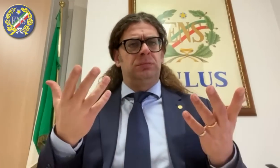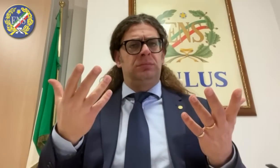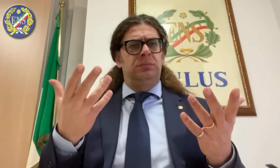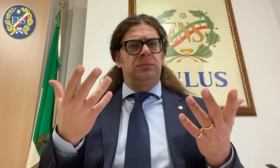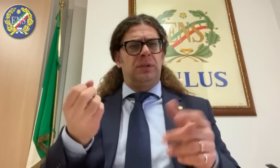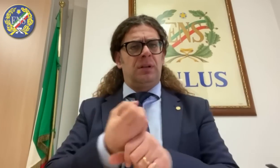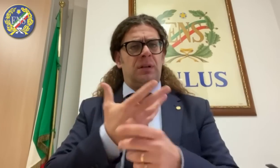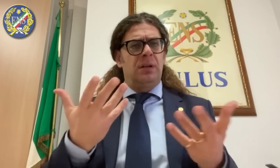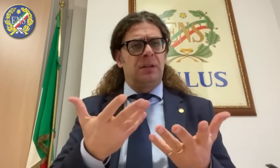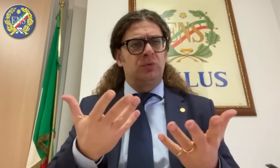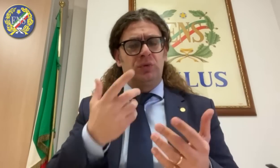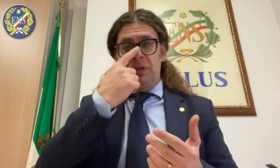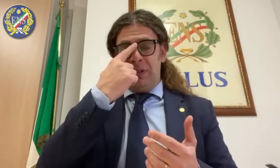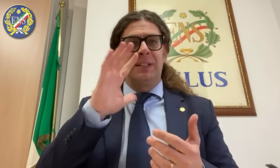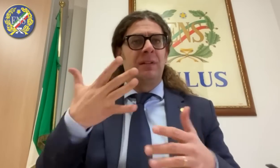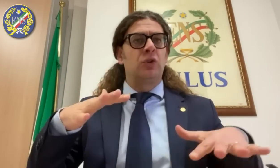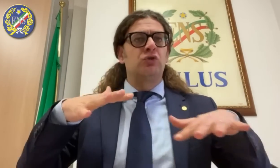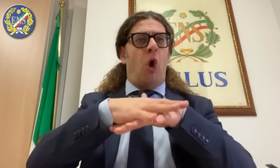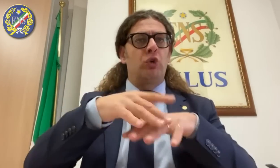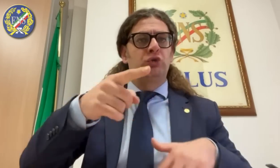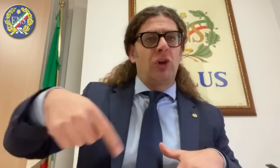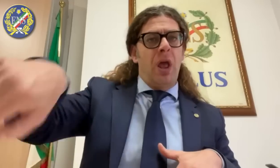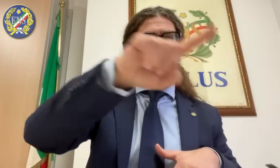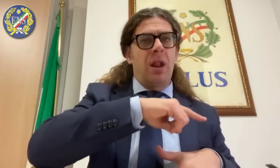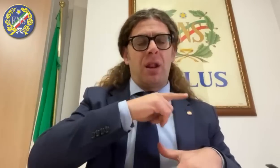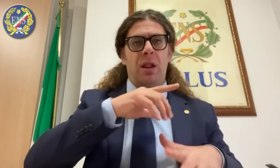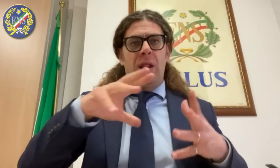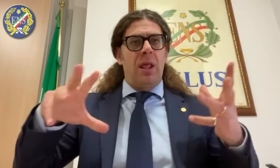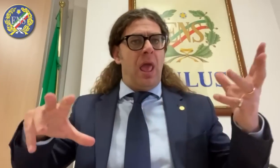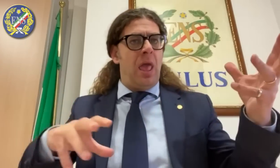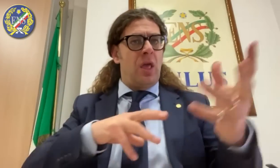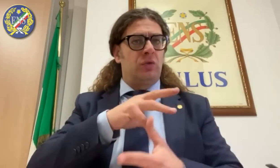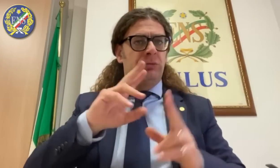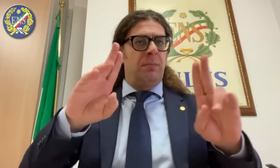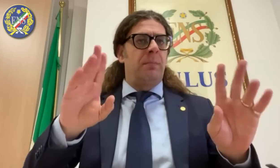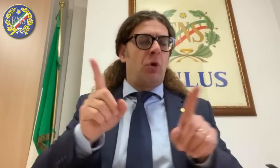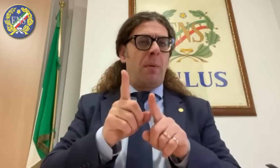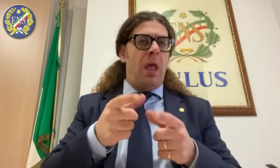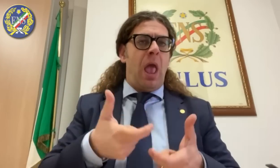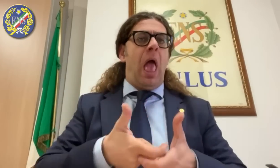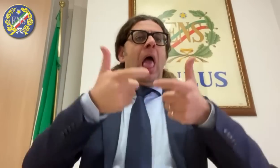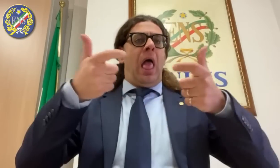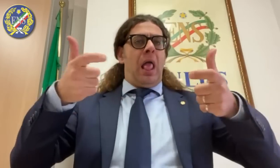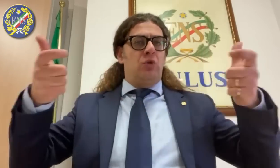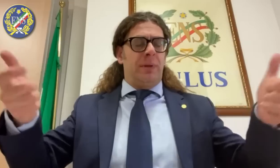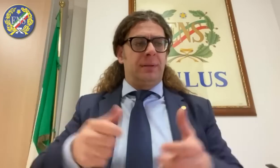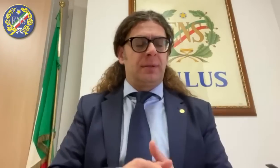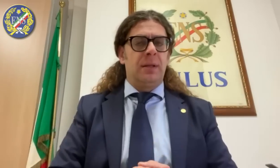Pertanto vi ho riportato questa informazione. Poi sono venuto a conoscenza che in alcuni casi era stato